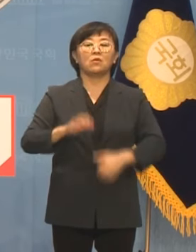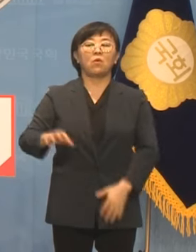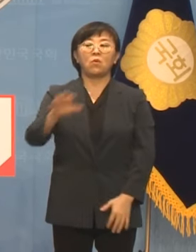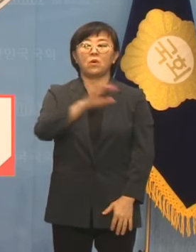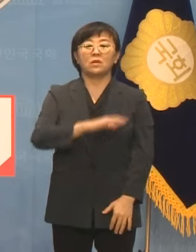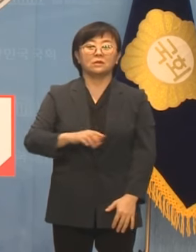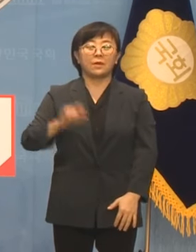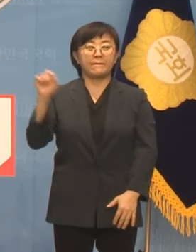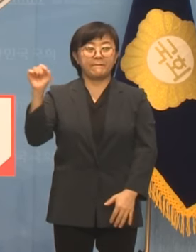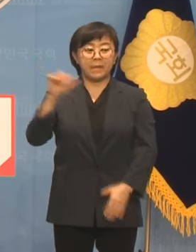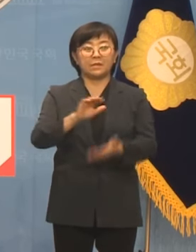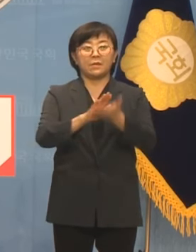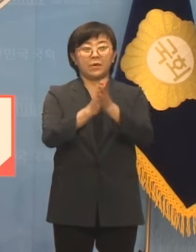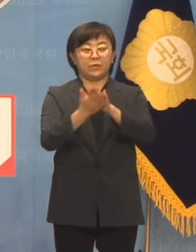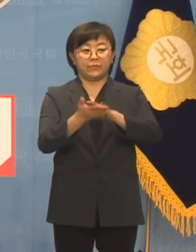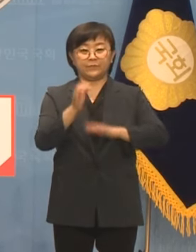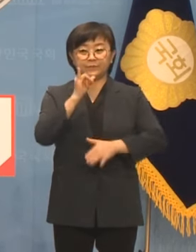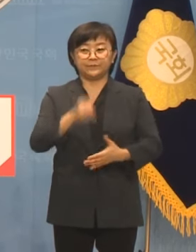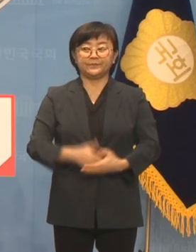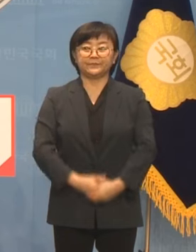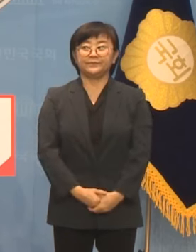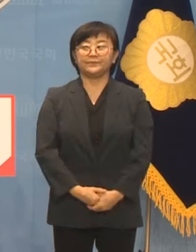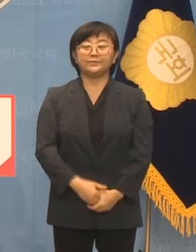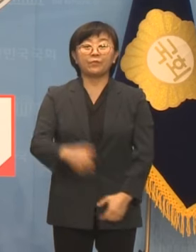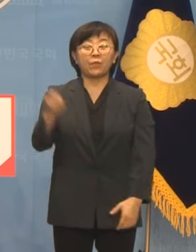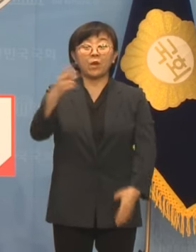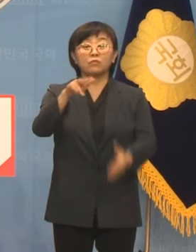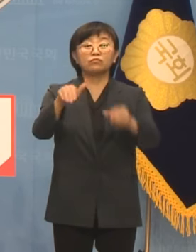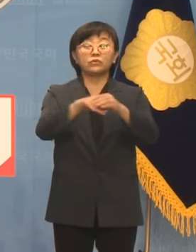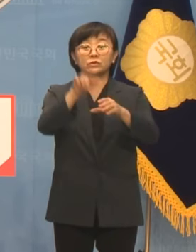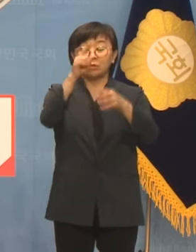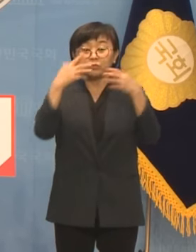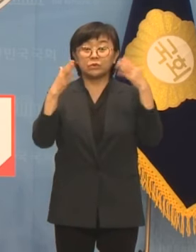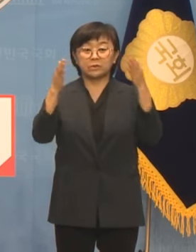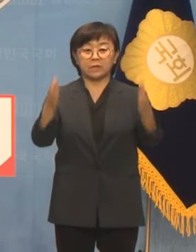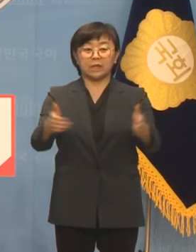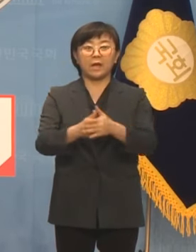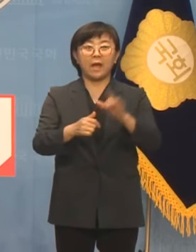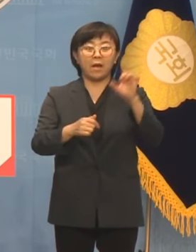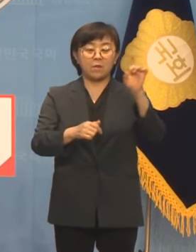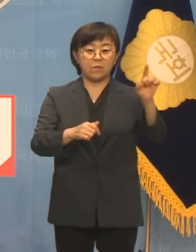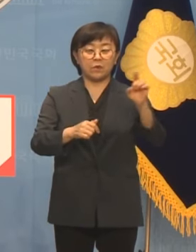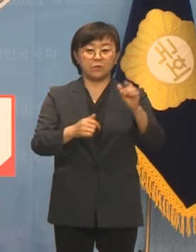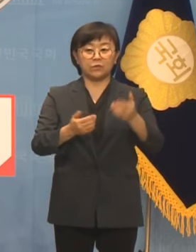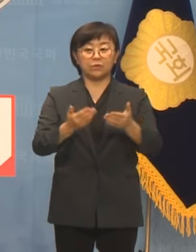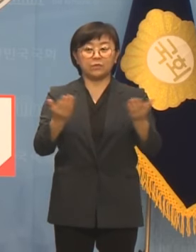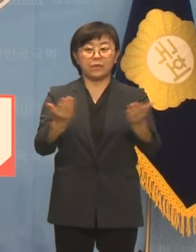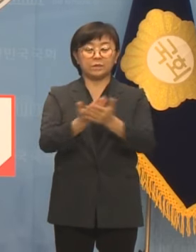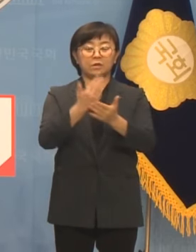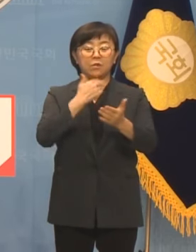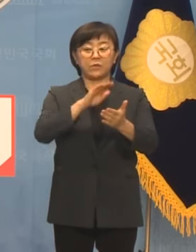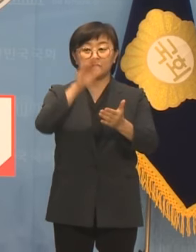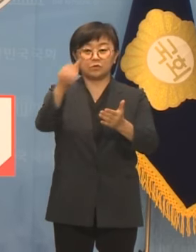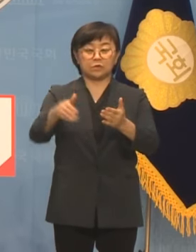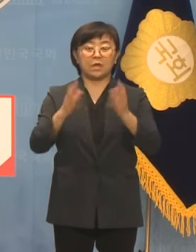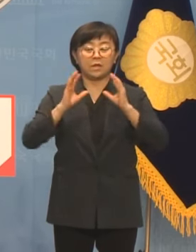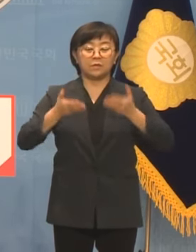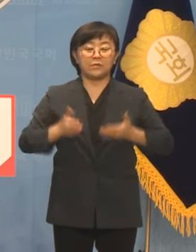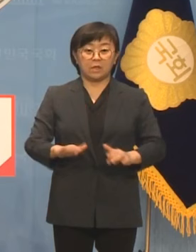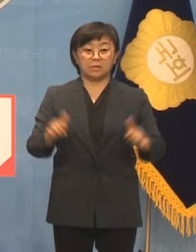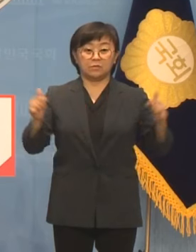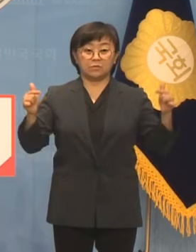급격히 이루어지고 있습니다. 또한 문재인 정부 기간 단 한 번도 반등하지 못한 채 급락한 출산율과